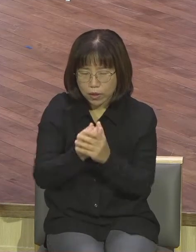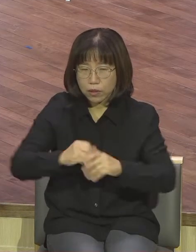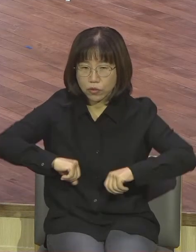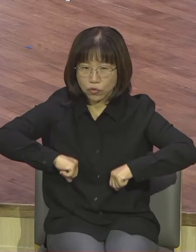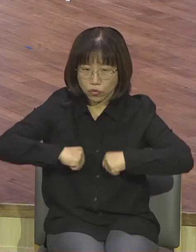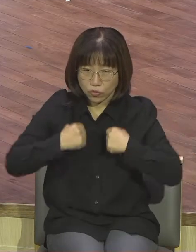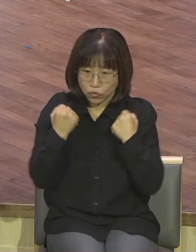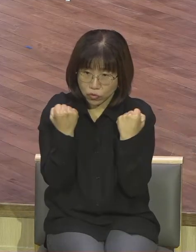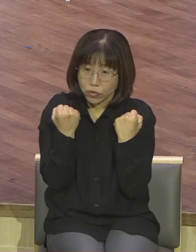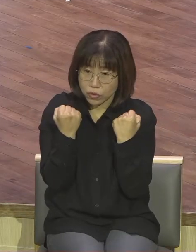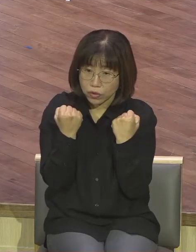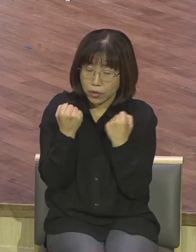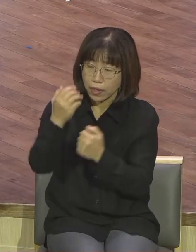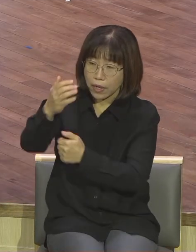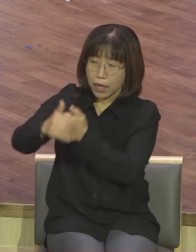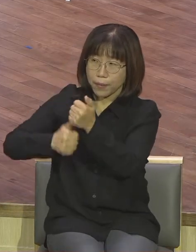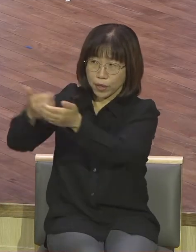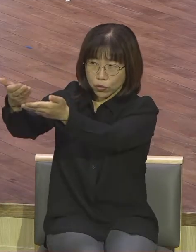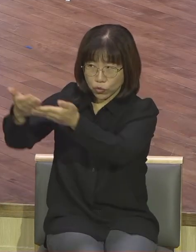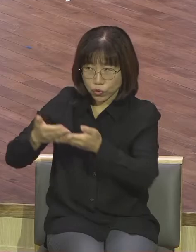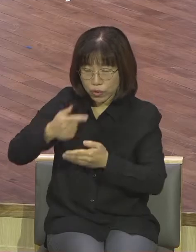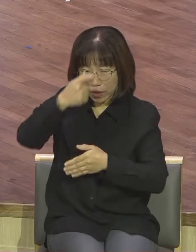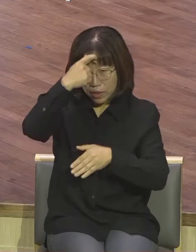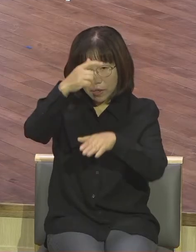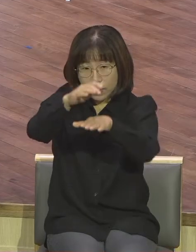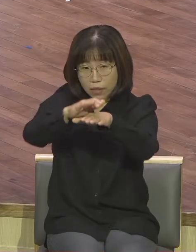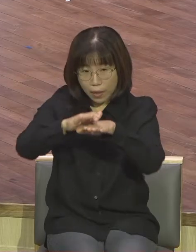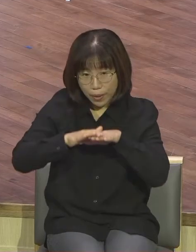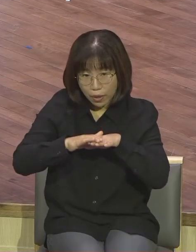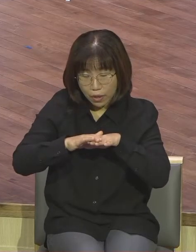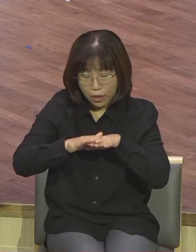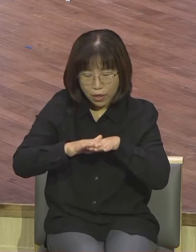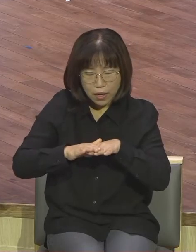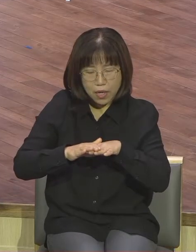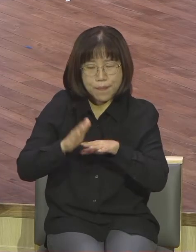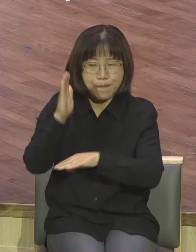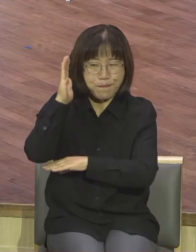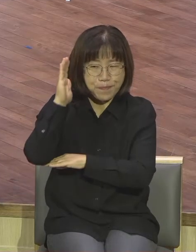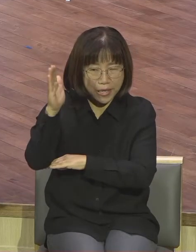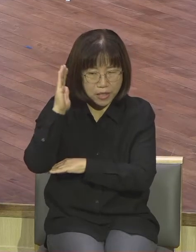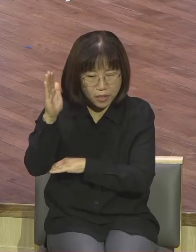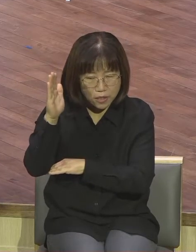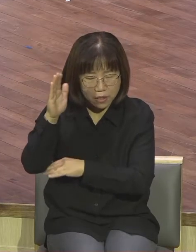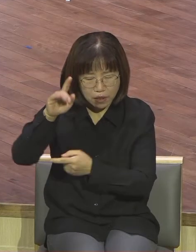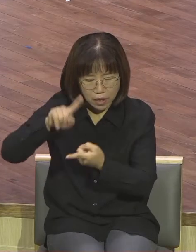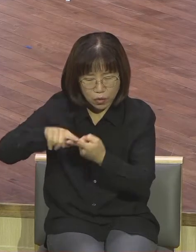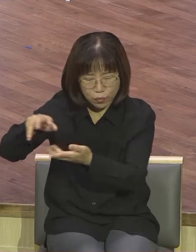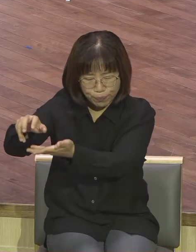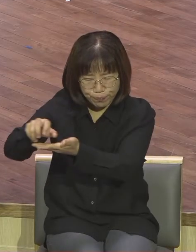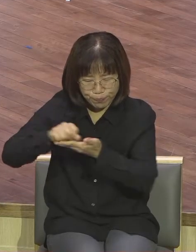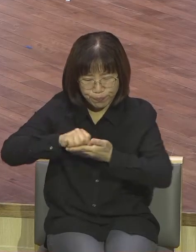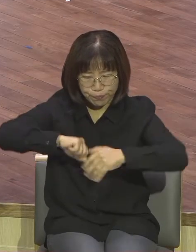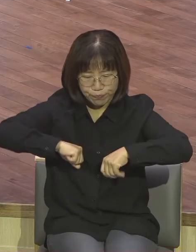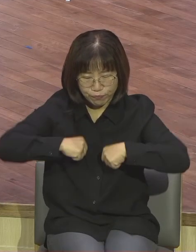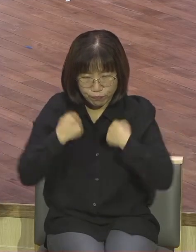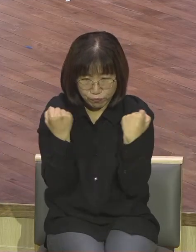주신 예배를 통하여 주신 말씀 그 말씀을 그대로 순종해야 된다는 말씀입니다